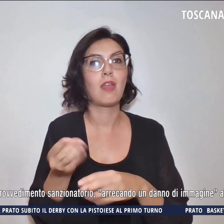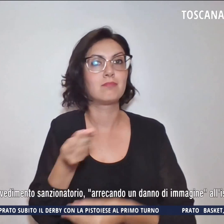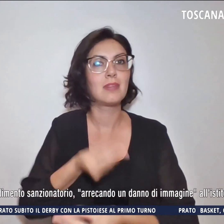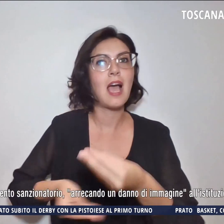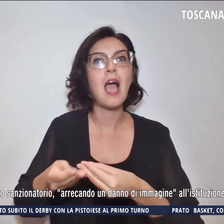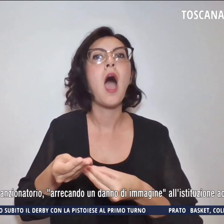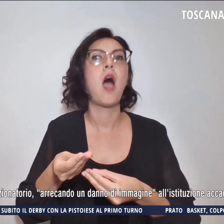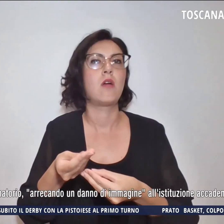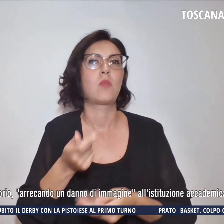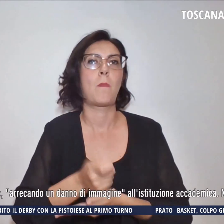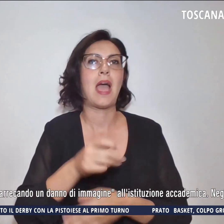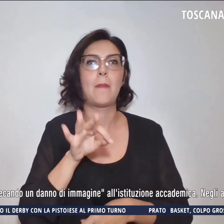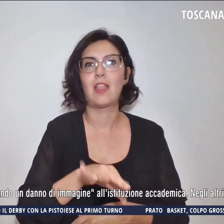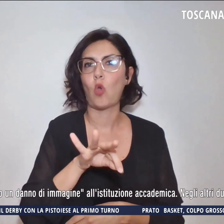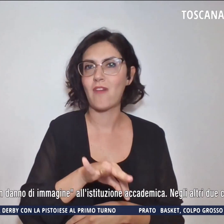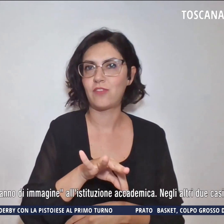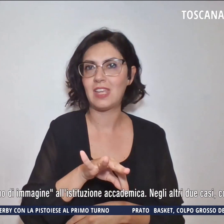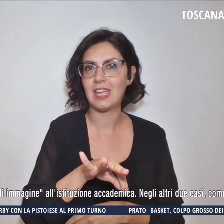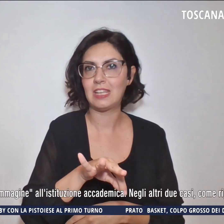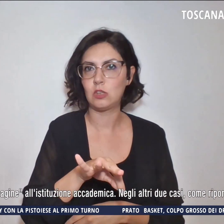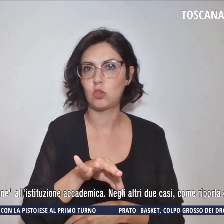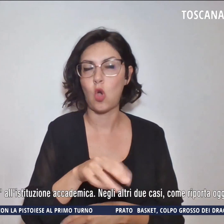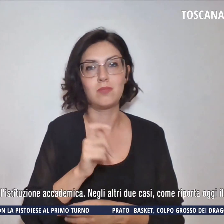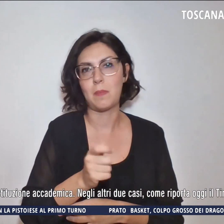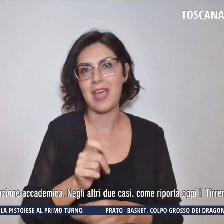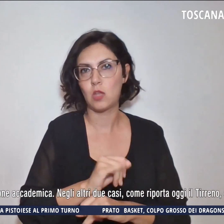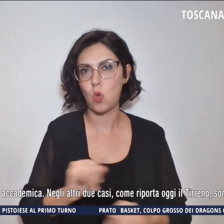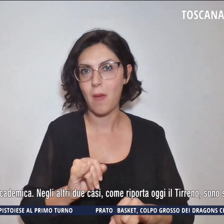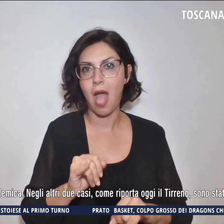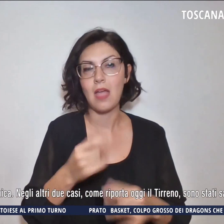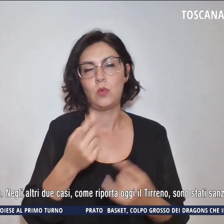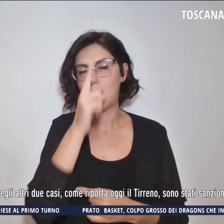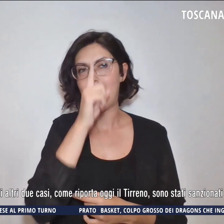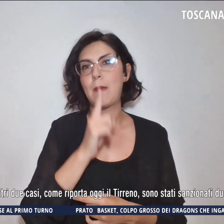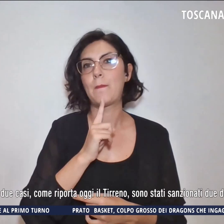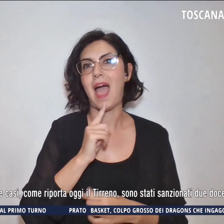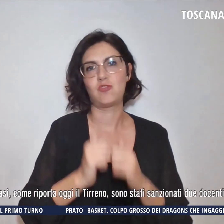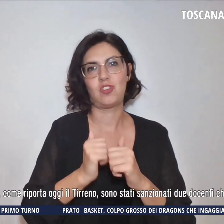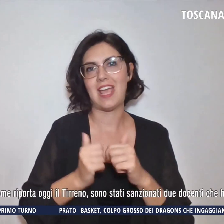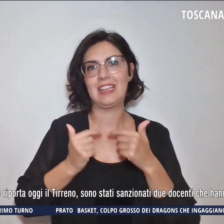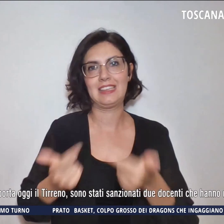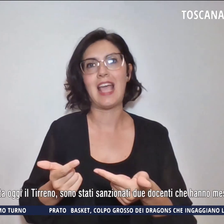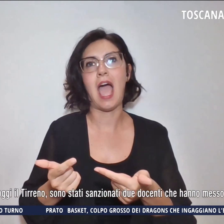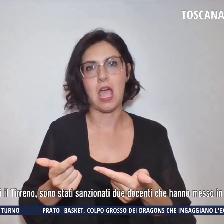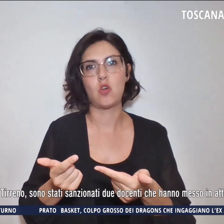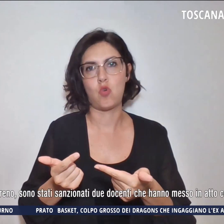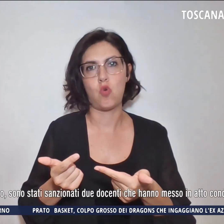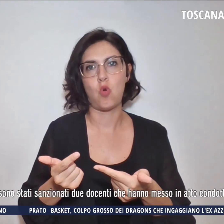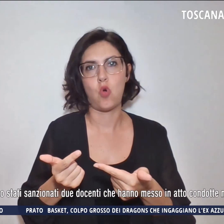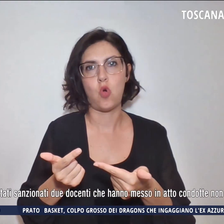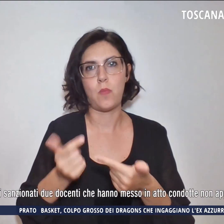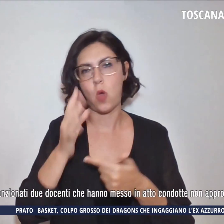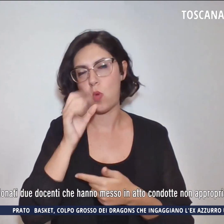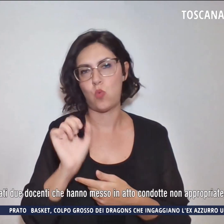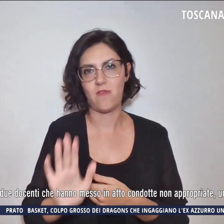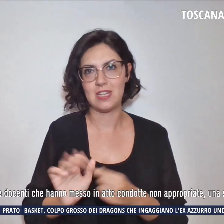pagato e così arrecando un danno di immagine all'istituzione accademica. Negli altri